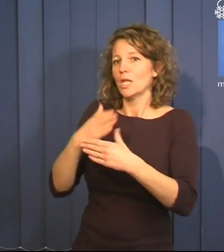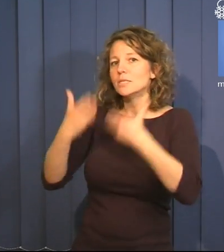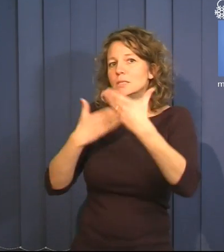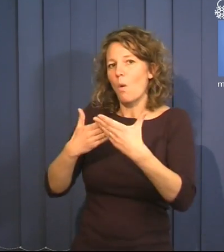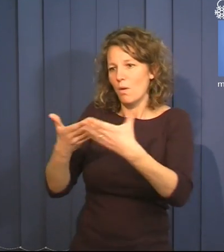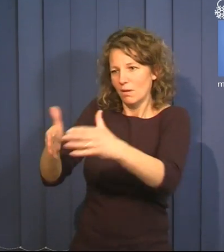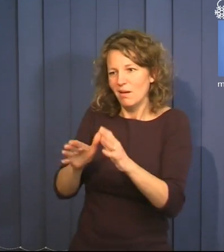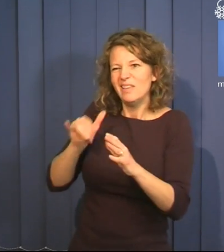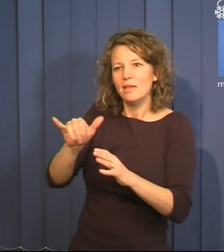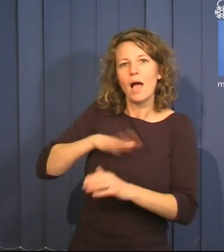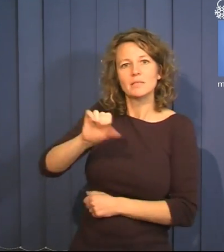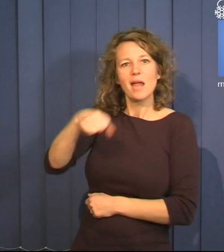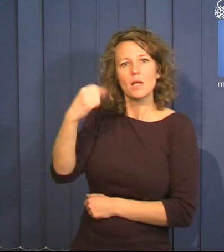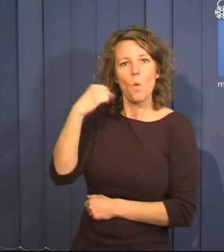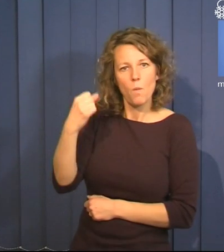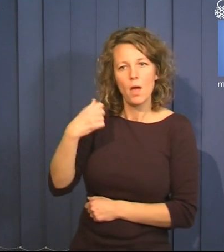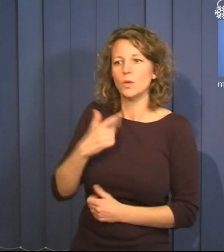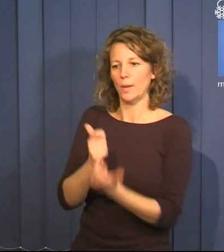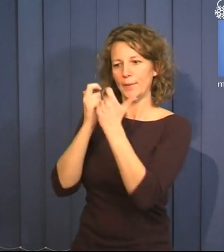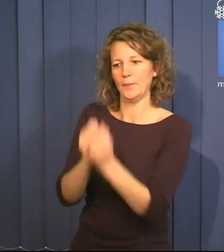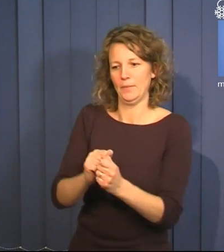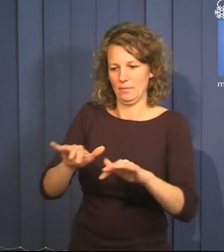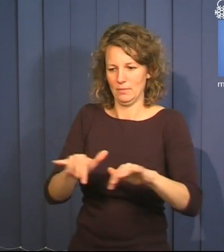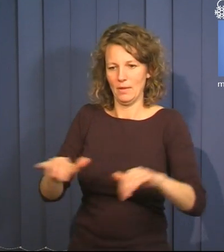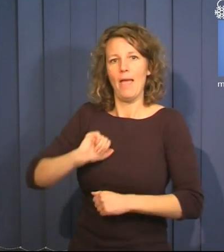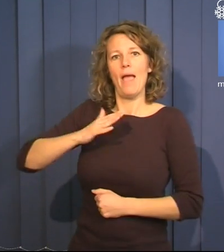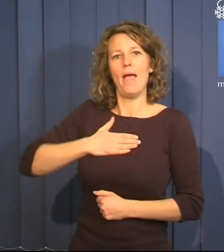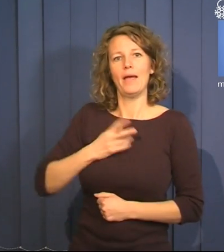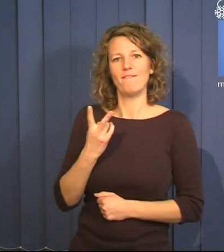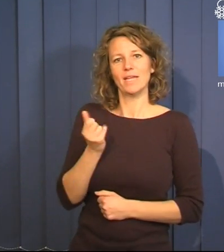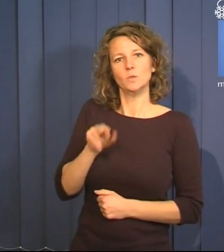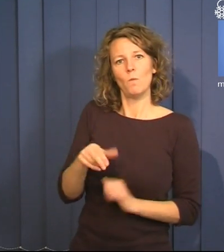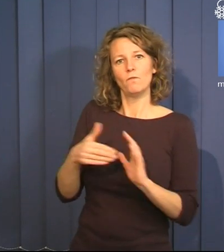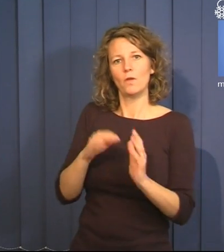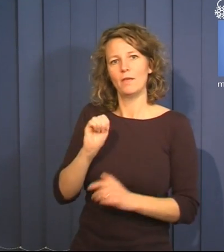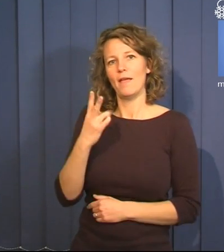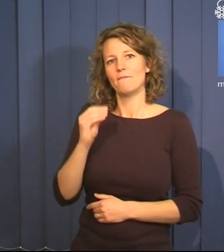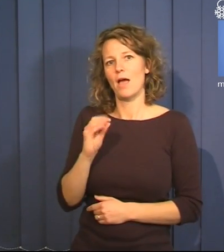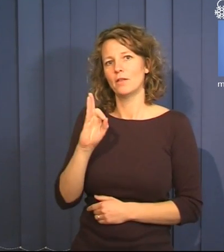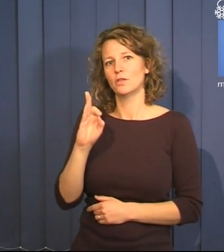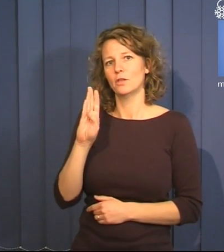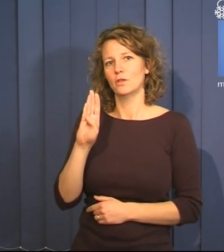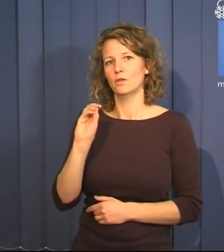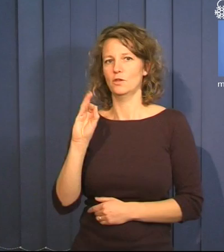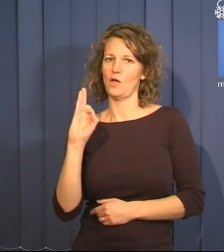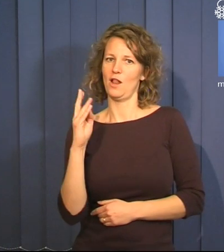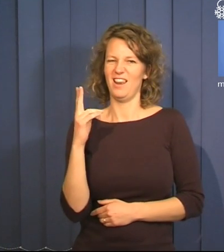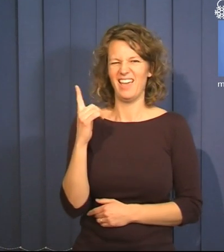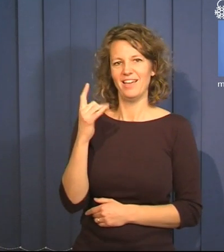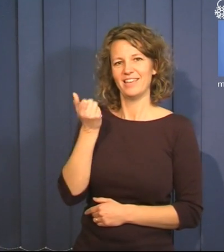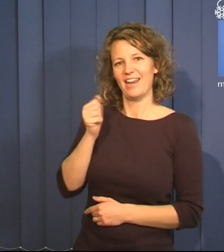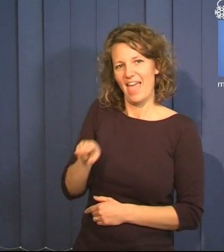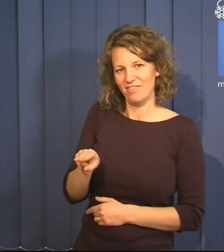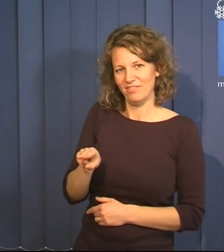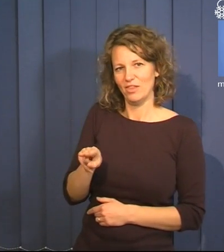spelade in min version av Jorden är ett litet rum, skriven av Eva Dahlgren. Med den och detta säger jag